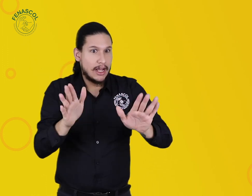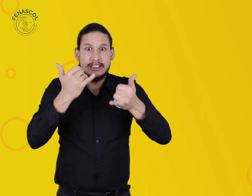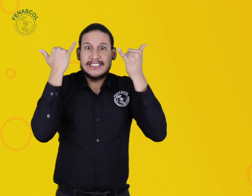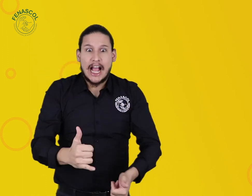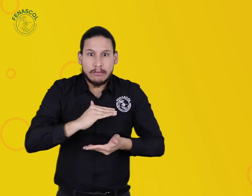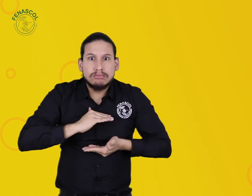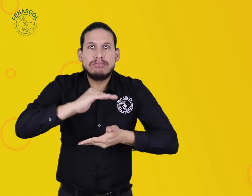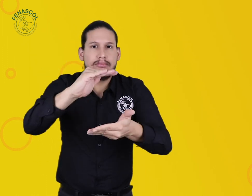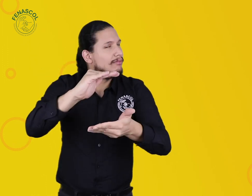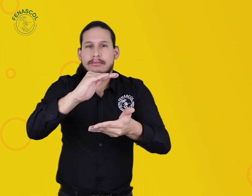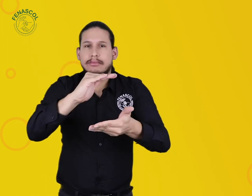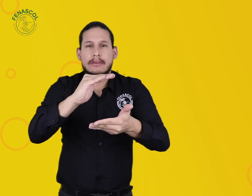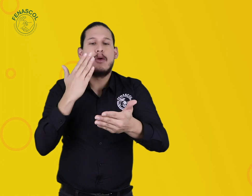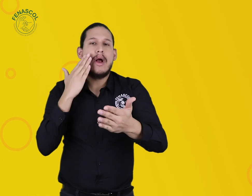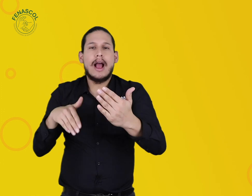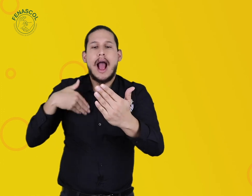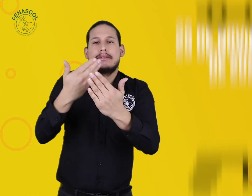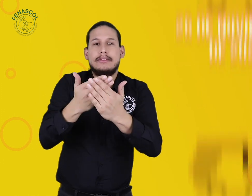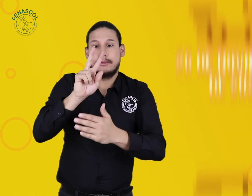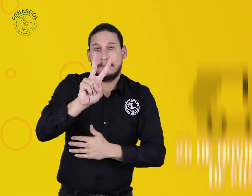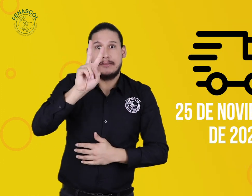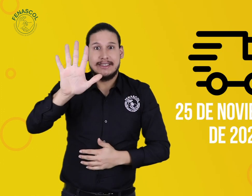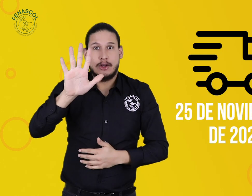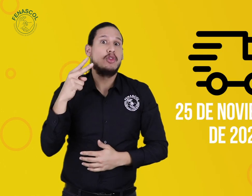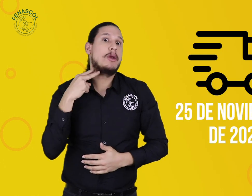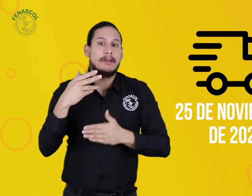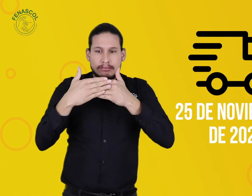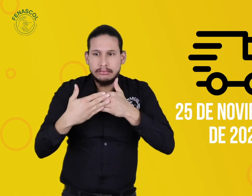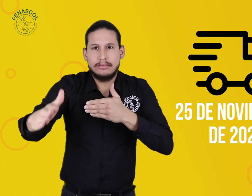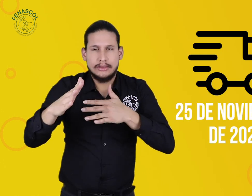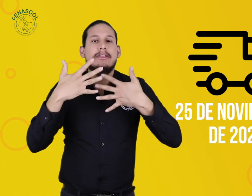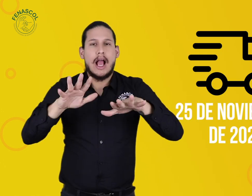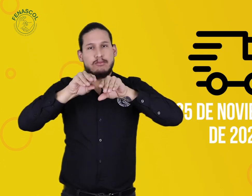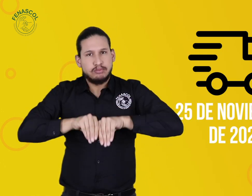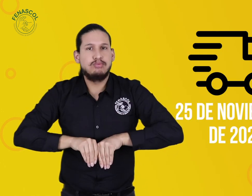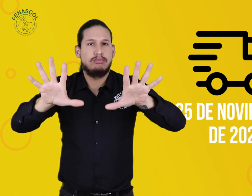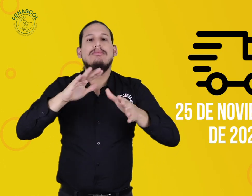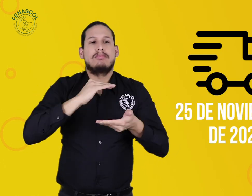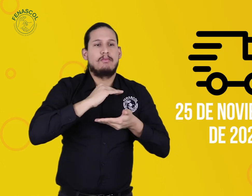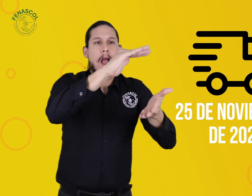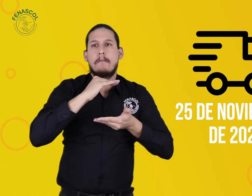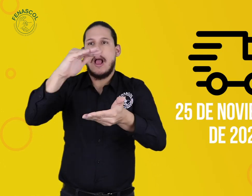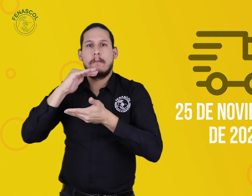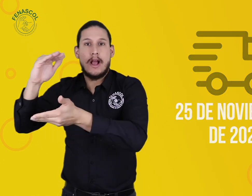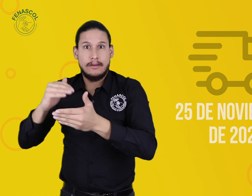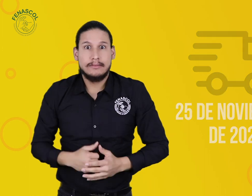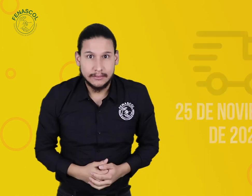Al realizar la consignación, no se hará el envío del material de manera inmediata, sino a partir del 25 de noviembre.